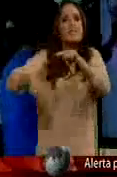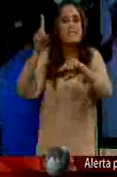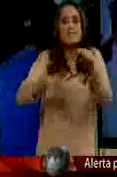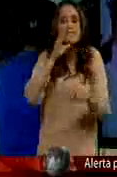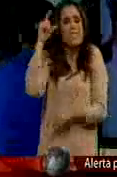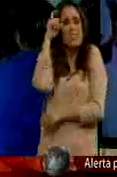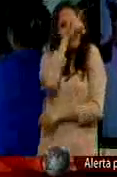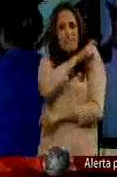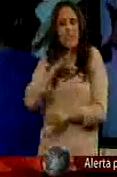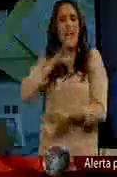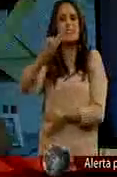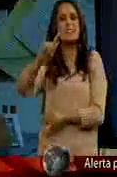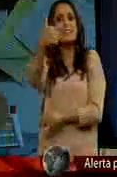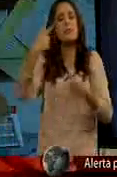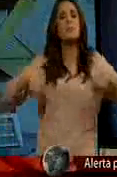momento 77 casos